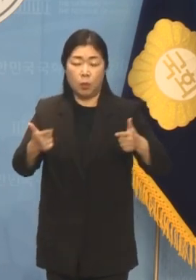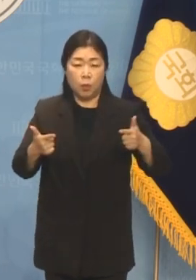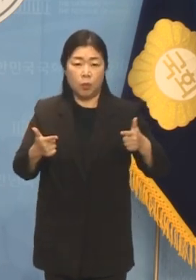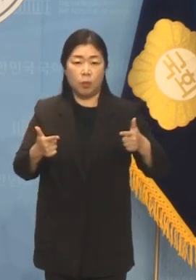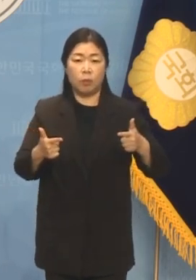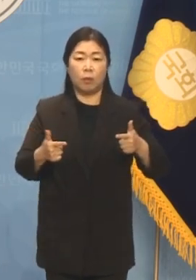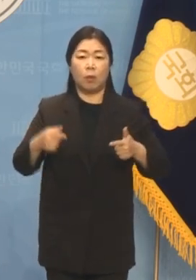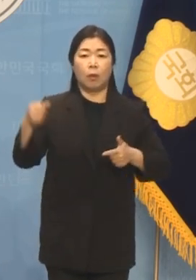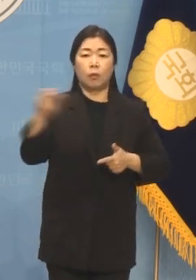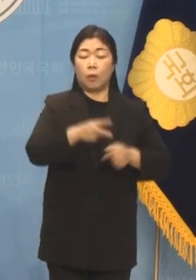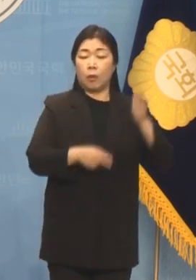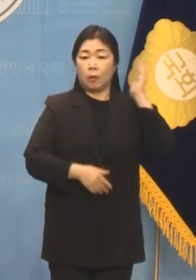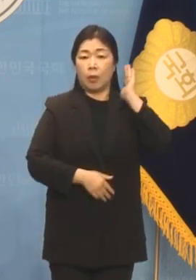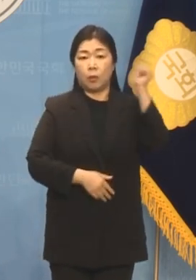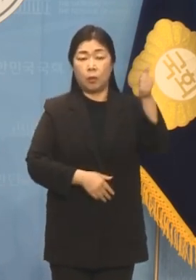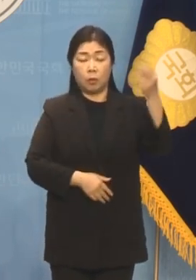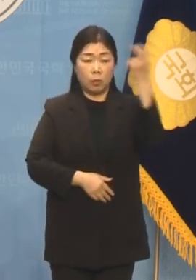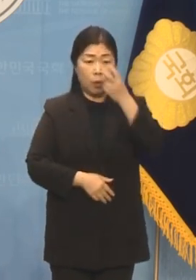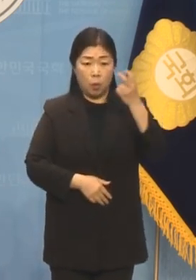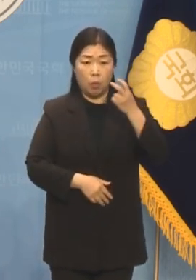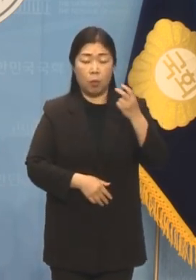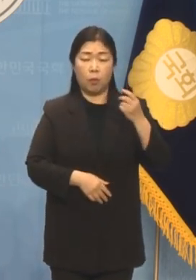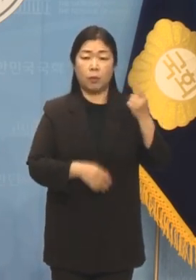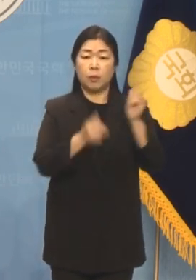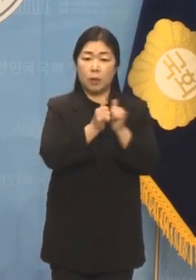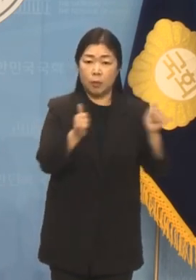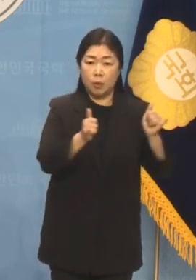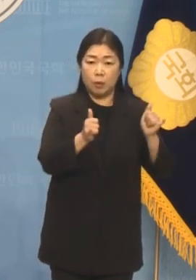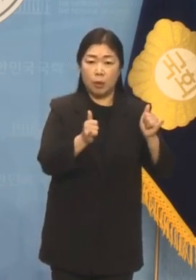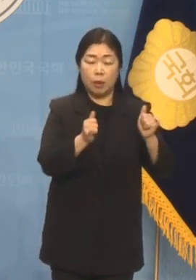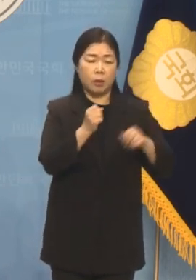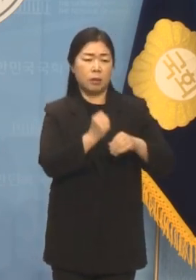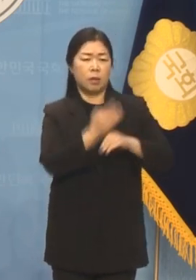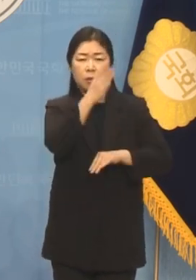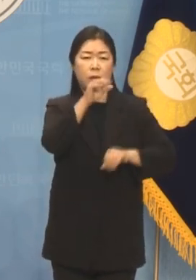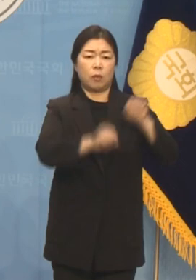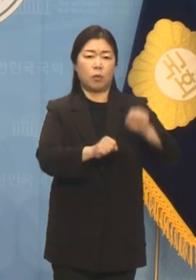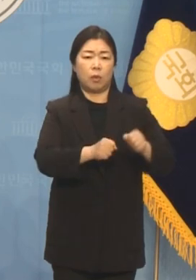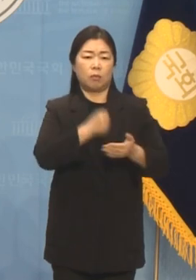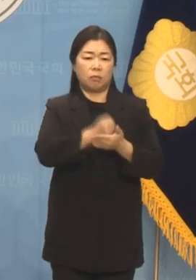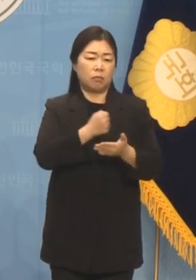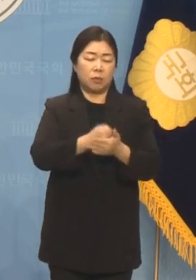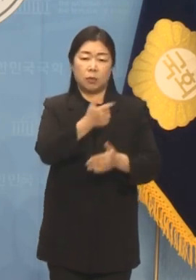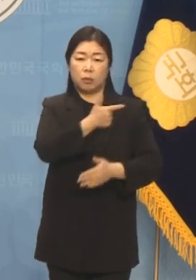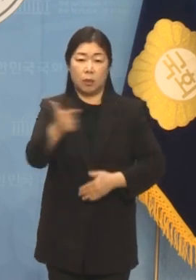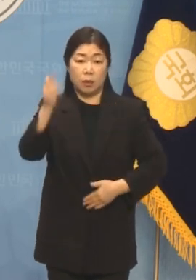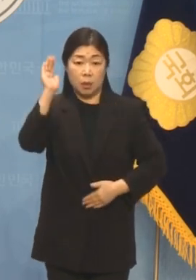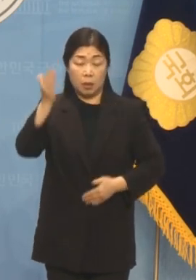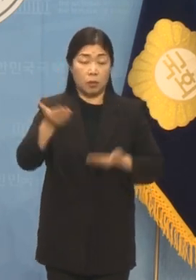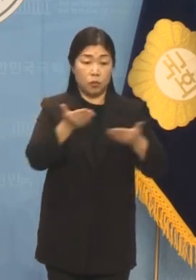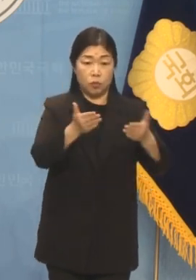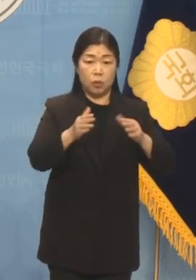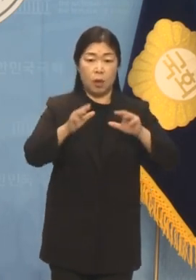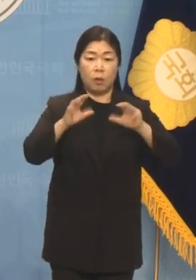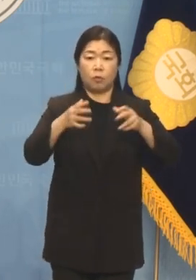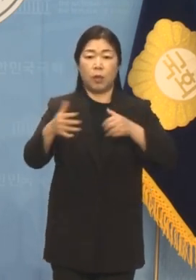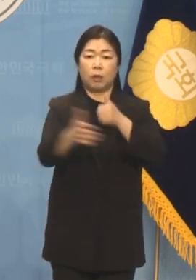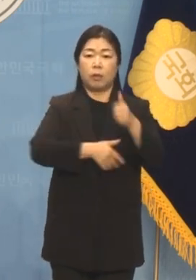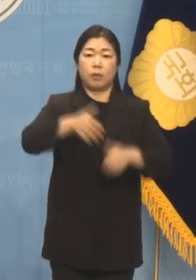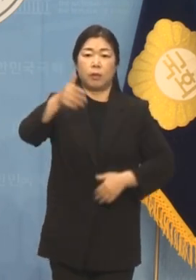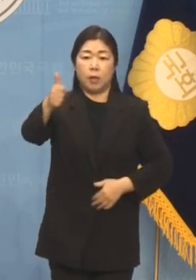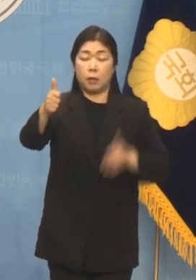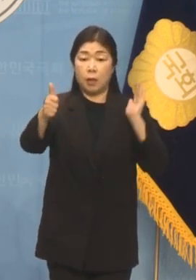대통령 경호원의 과도한 대응에 유감을 표한 국회의장의 발언에 대해 소리를